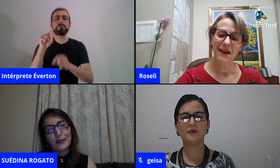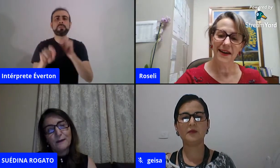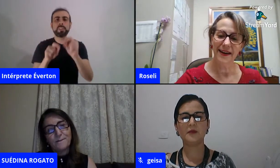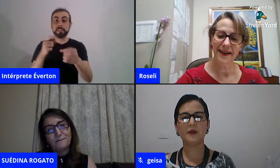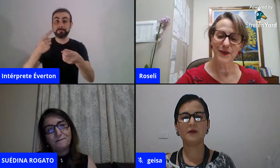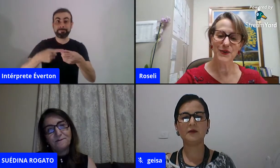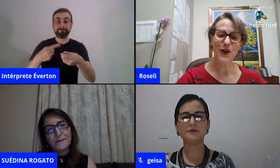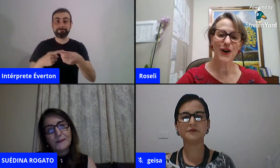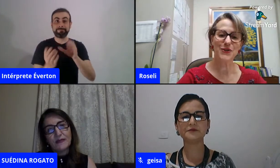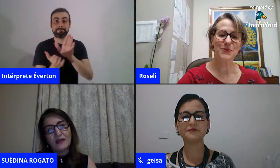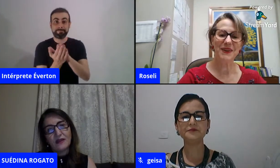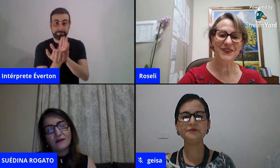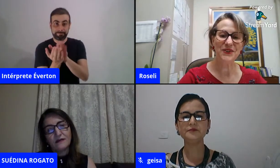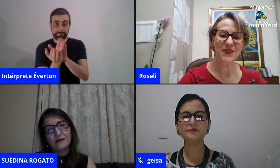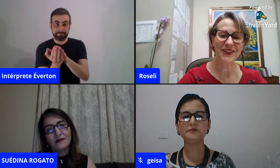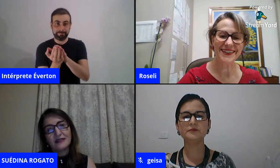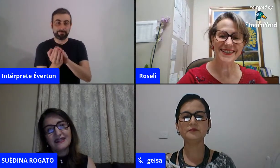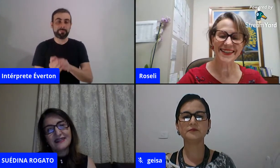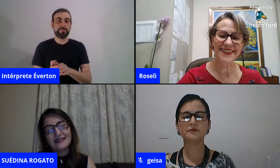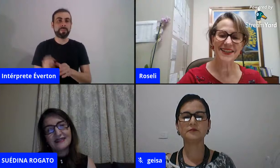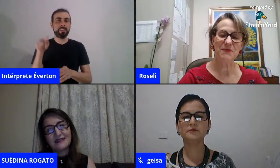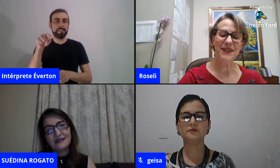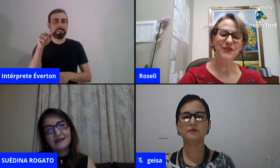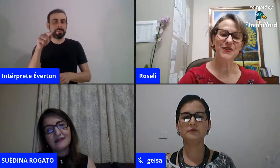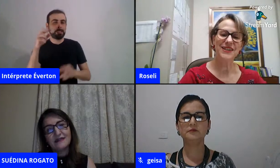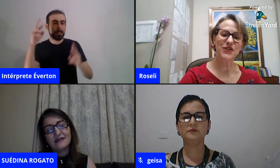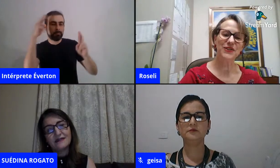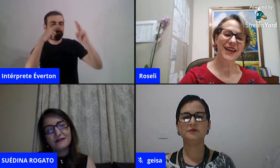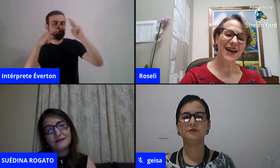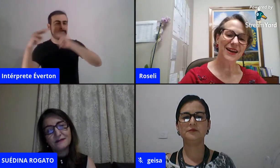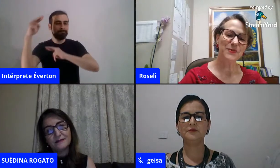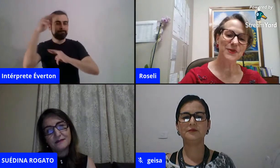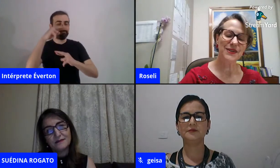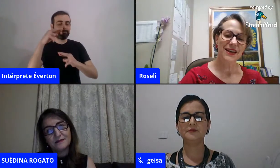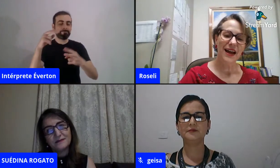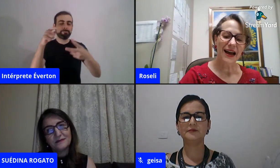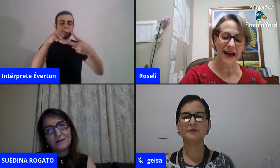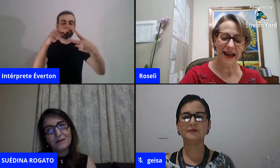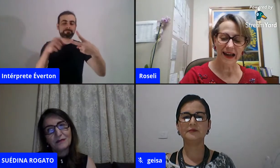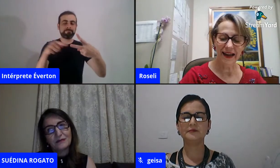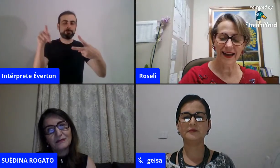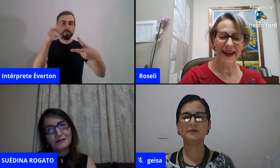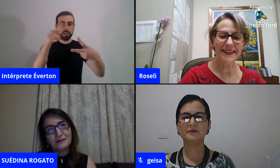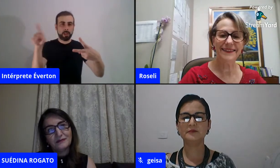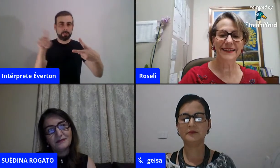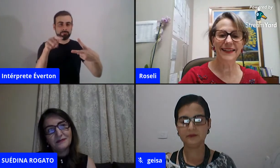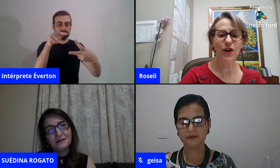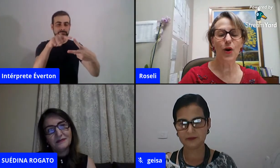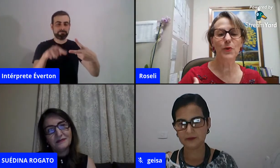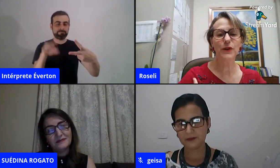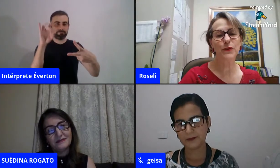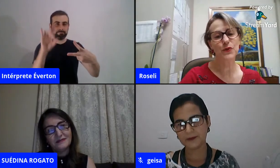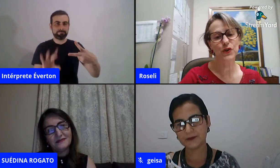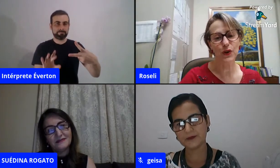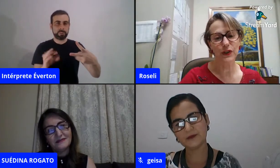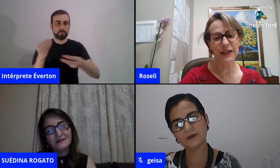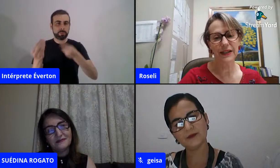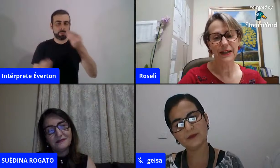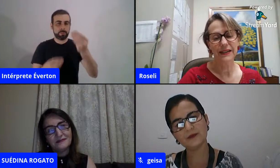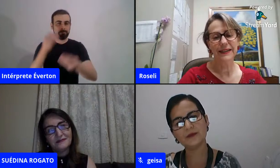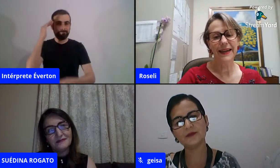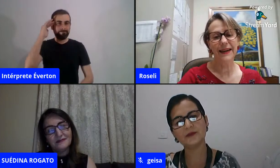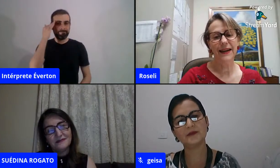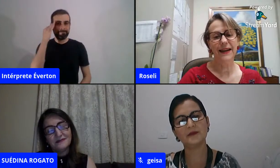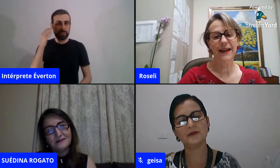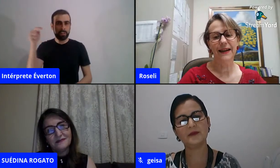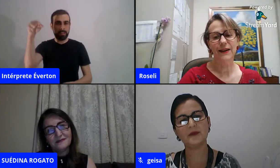nossos mentores aí, para nos ajudarmos a entender como que funciona,